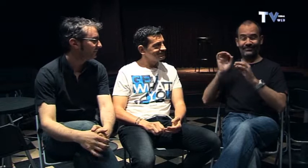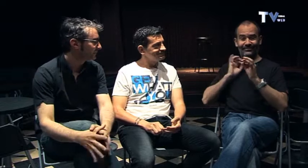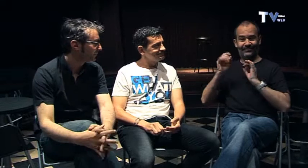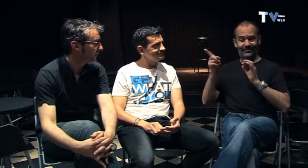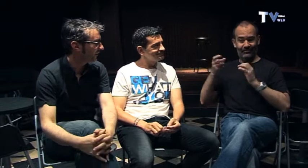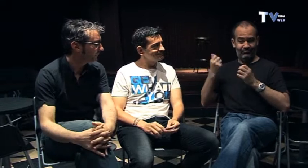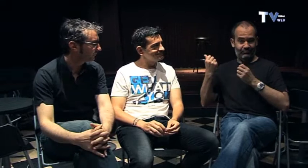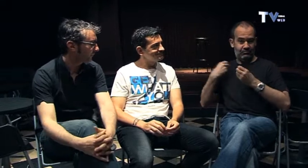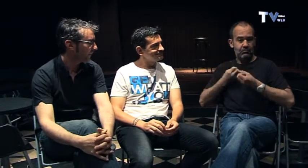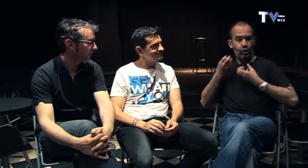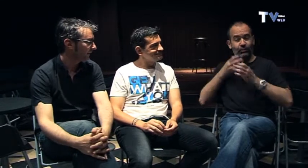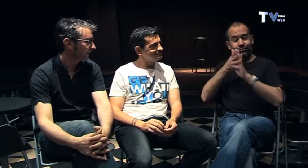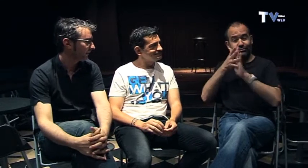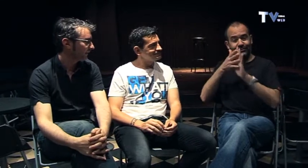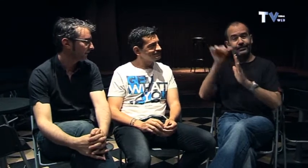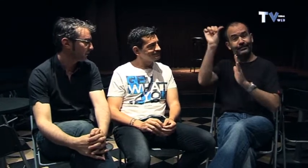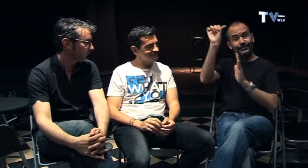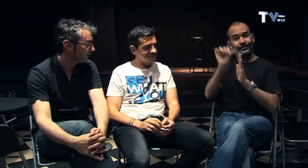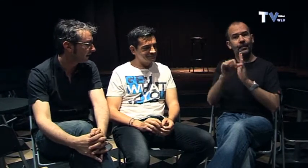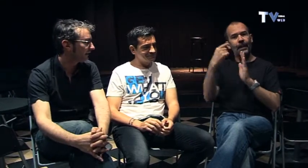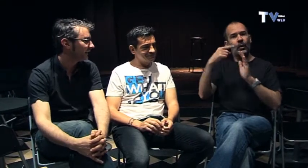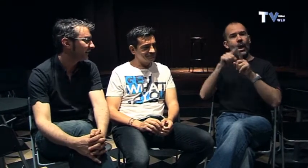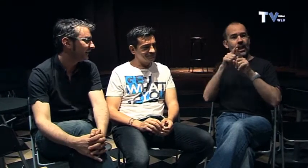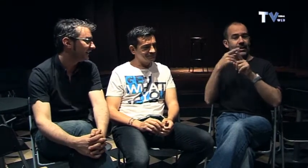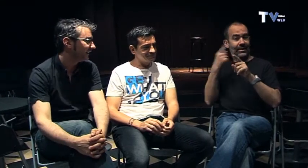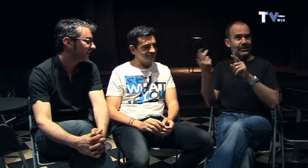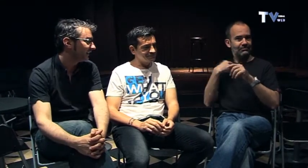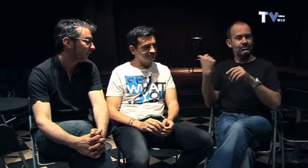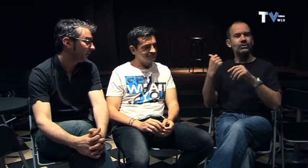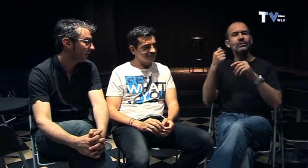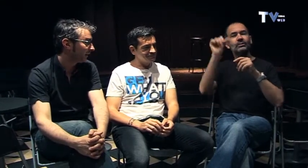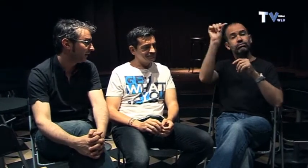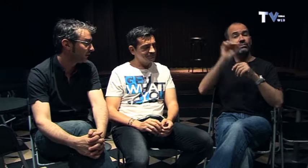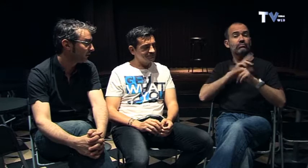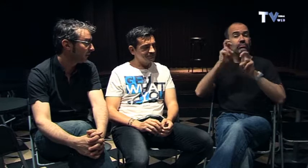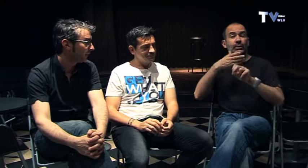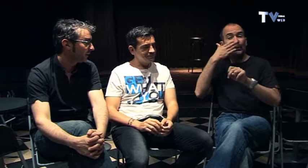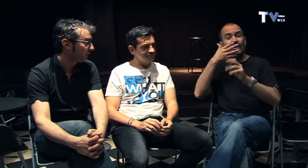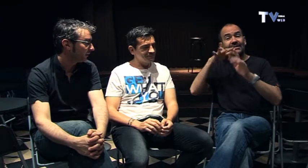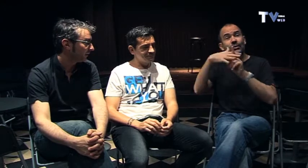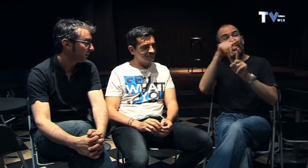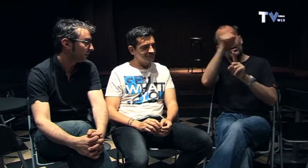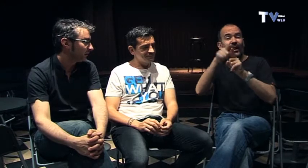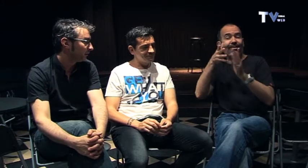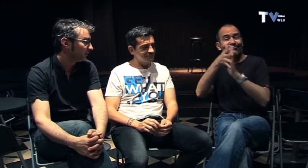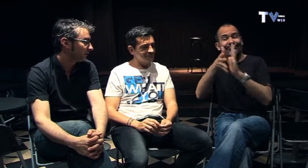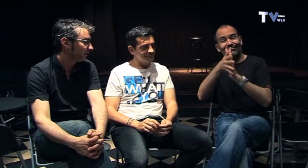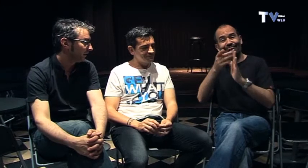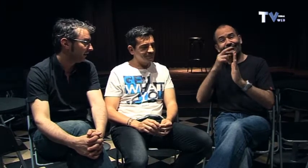muy bien eres monologuista y como ha dicho pues siempre sigo con personas oyentes